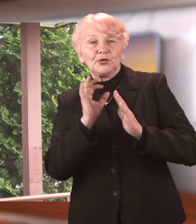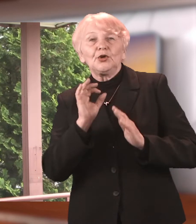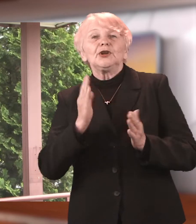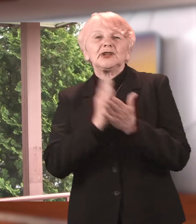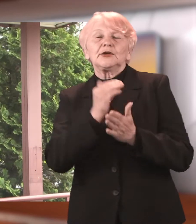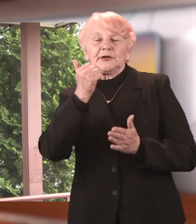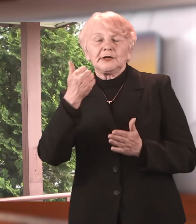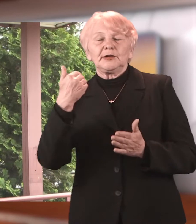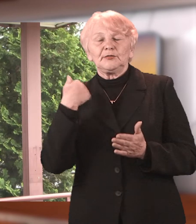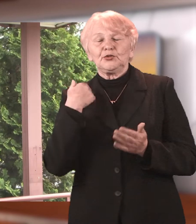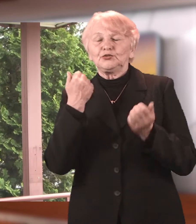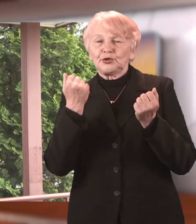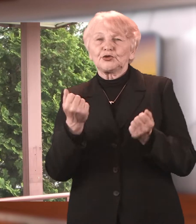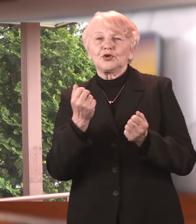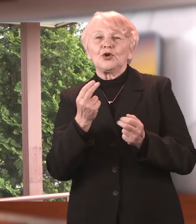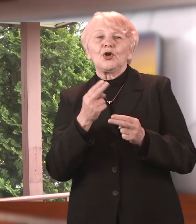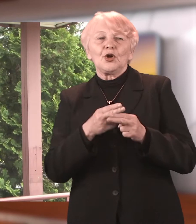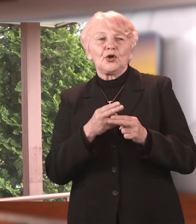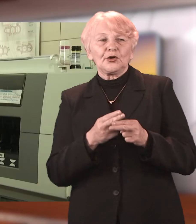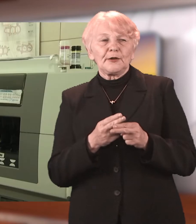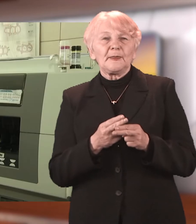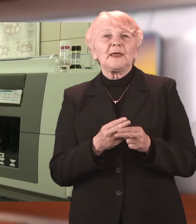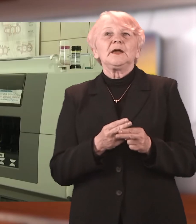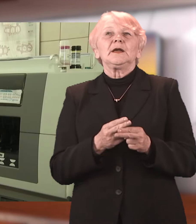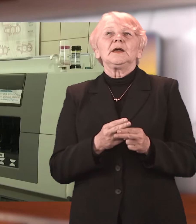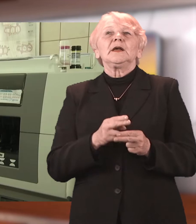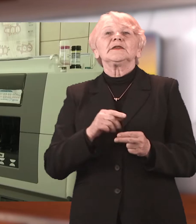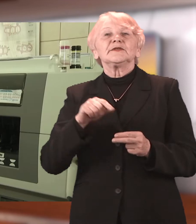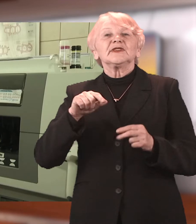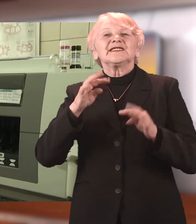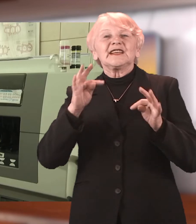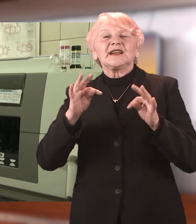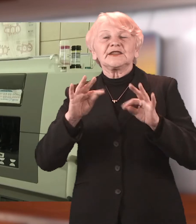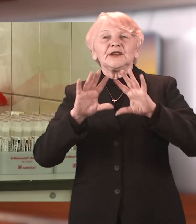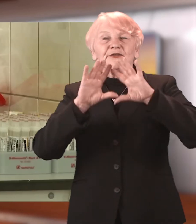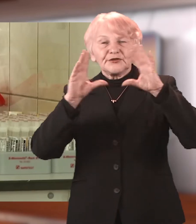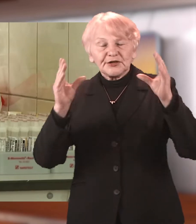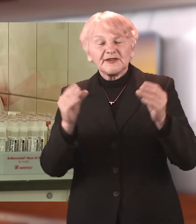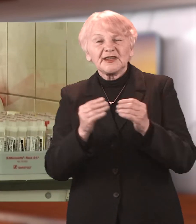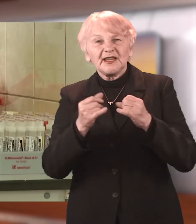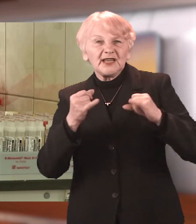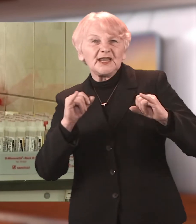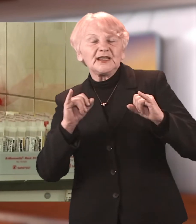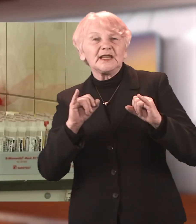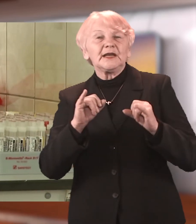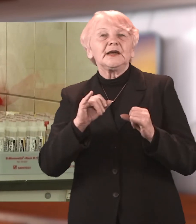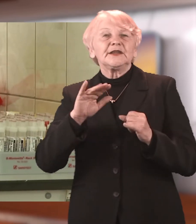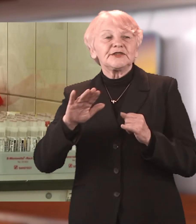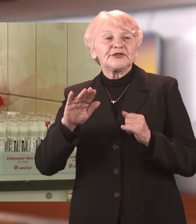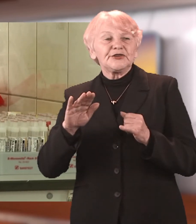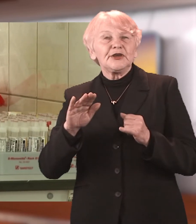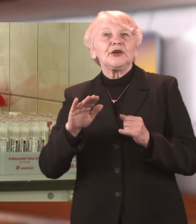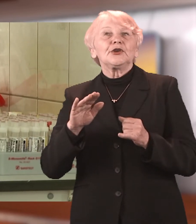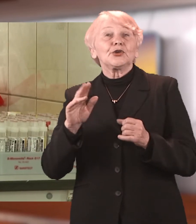dobrym, wyleczone, zdrowe, zadowolone. Mali pacjenci z powiatu raciborskiego musieli więc szukać opieki poza raciborską